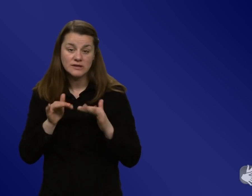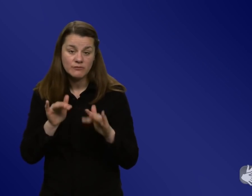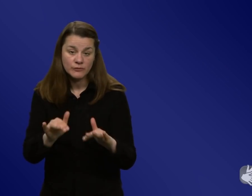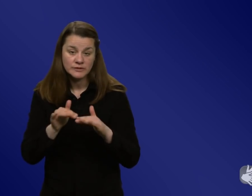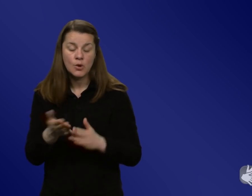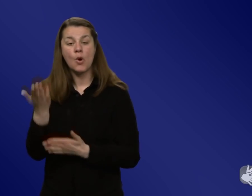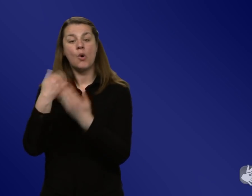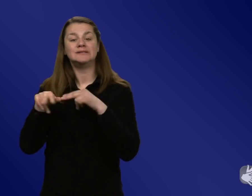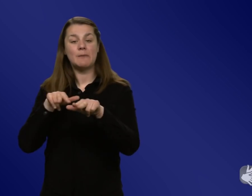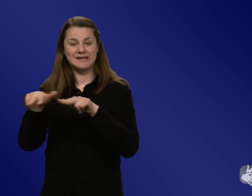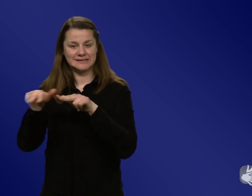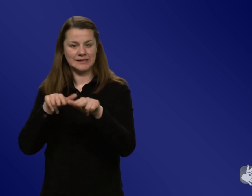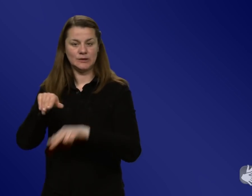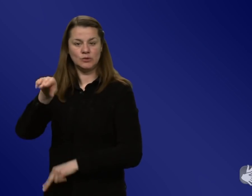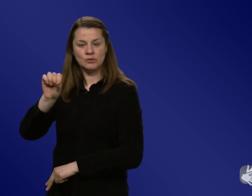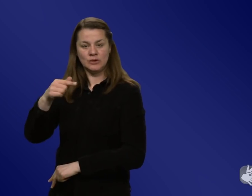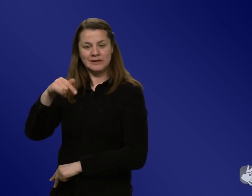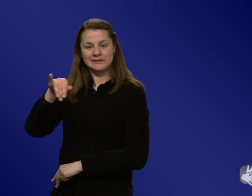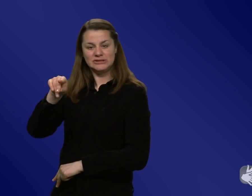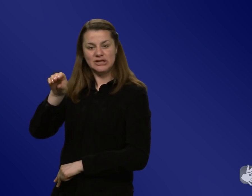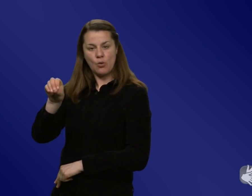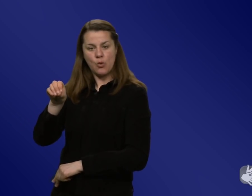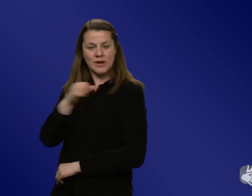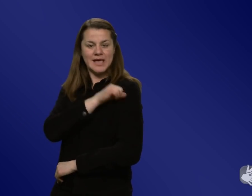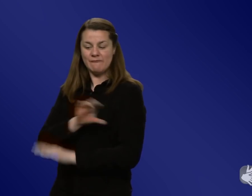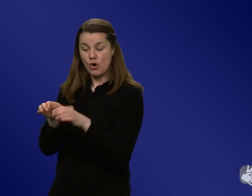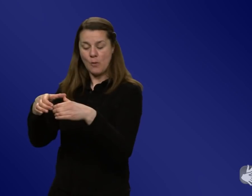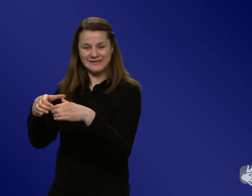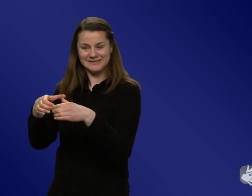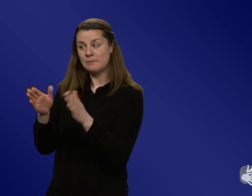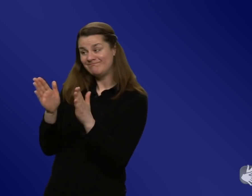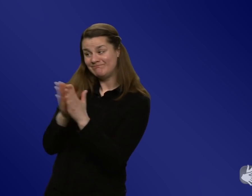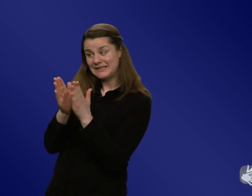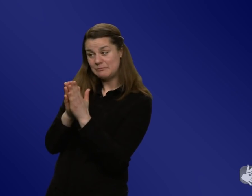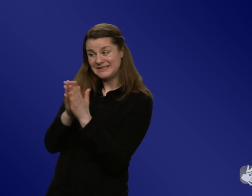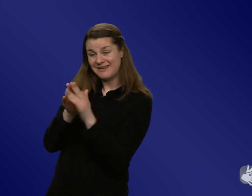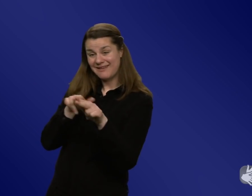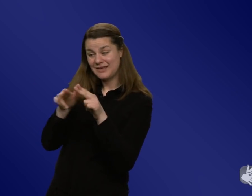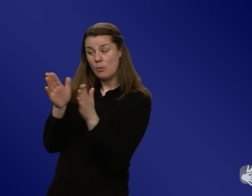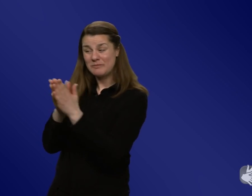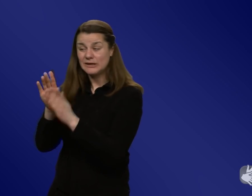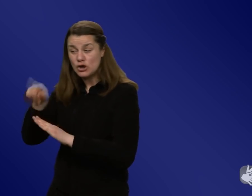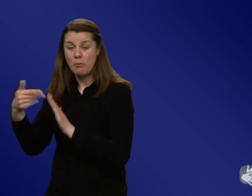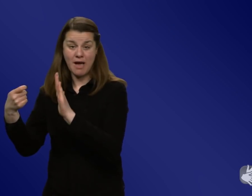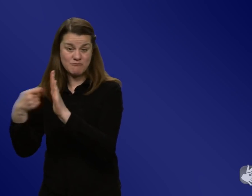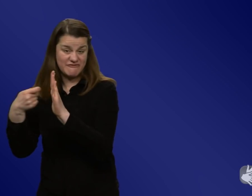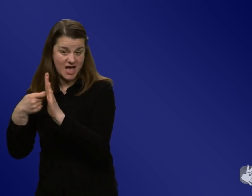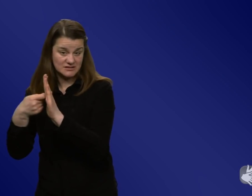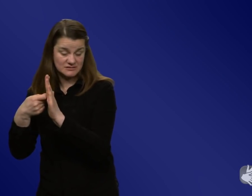STIKO gebeten, Impfkommission gebeten, das nochmal zu bewerten und hat dann abgewartet, was die sagen und danach entschieden.